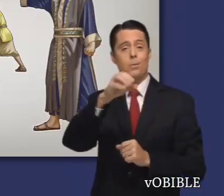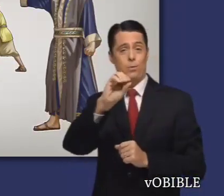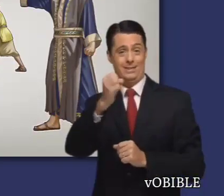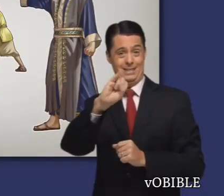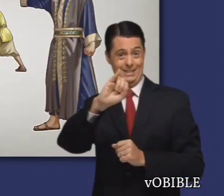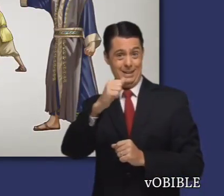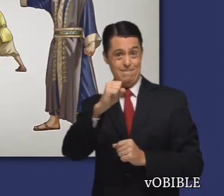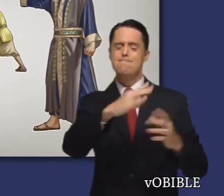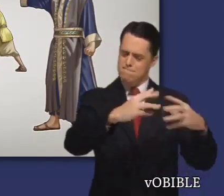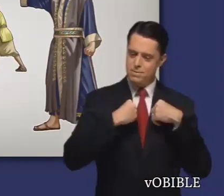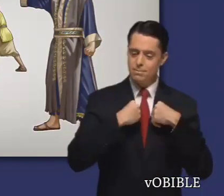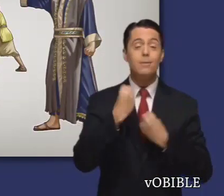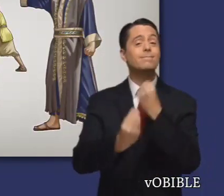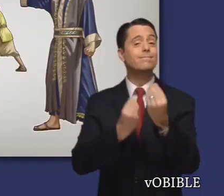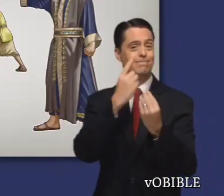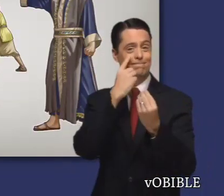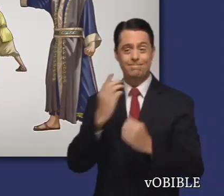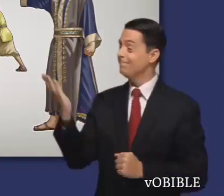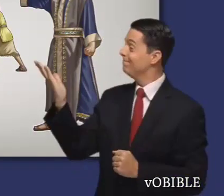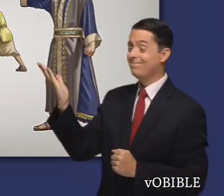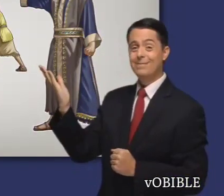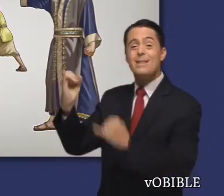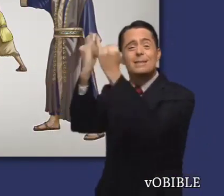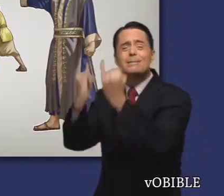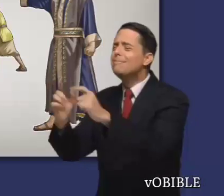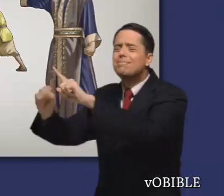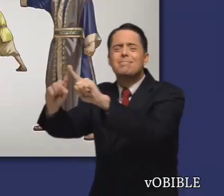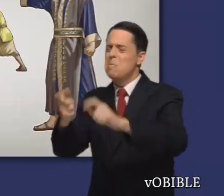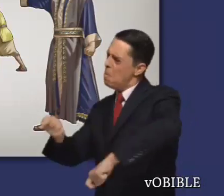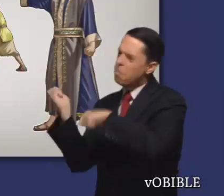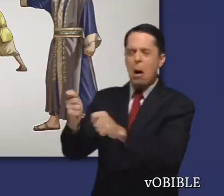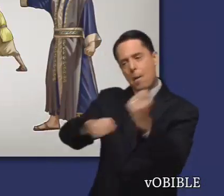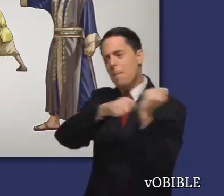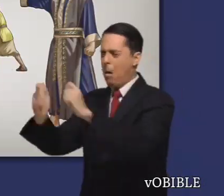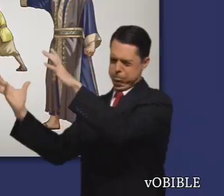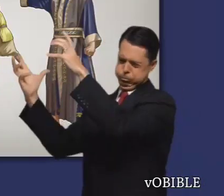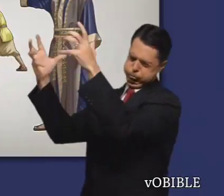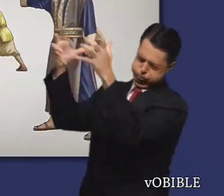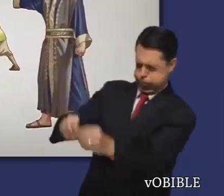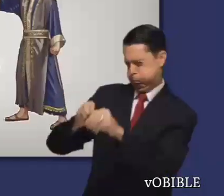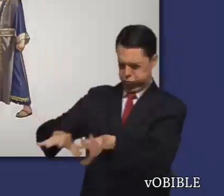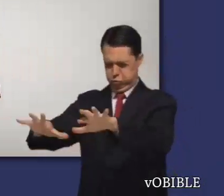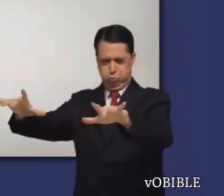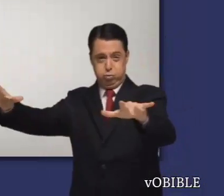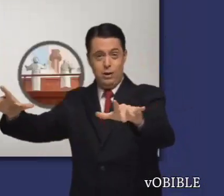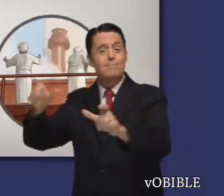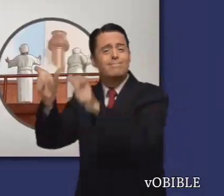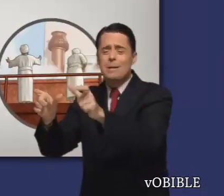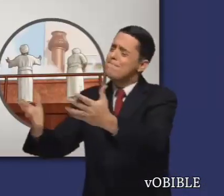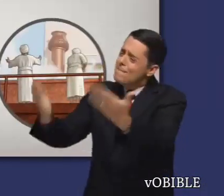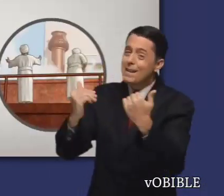joven rey Josías emprendió una campaña contra la adoración falsa para eliminar la idolatría y restablecer la